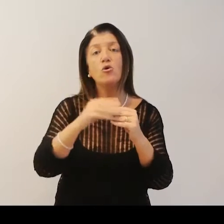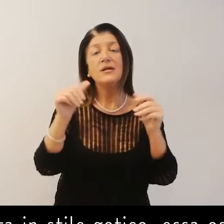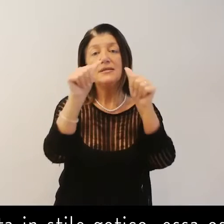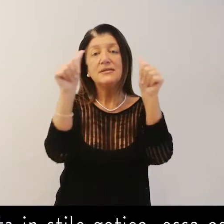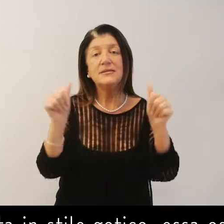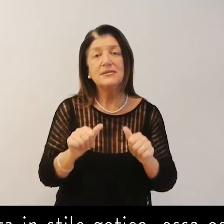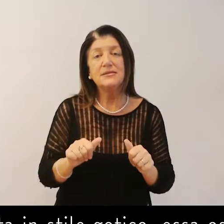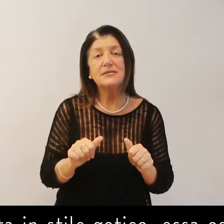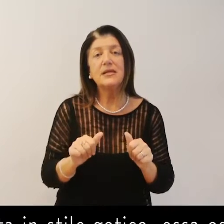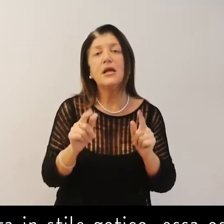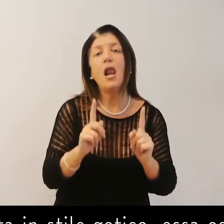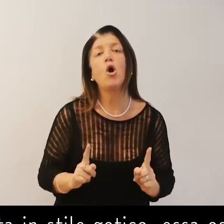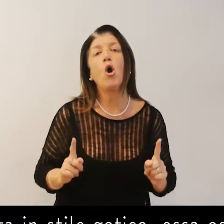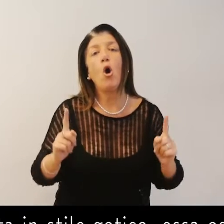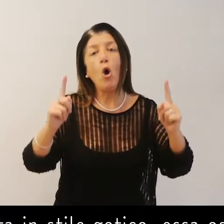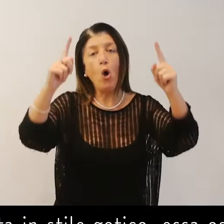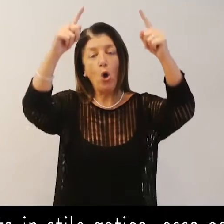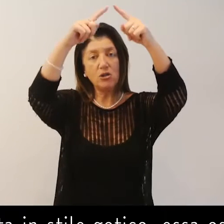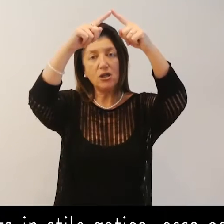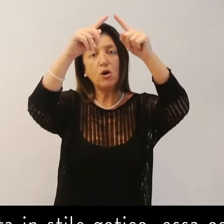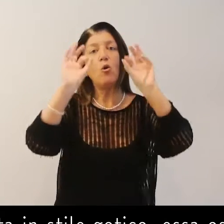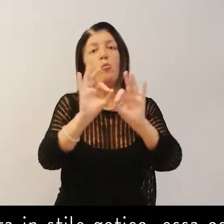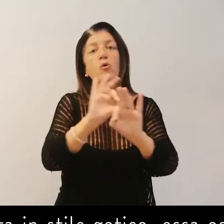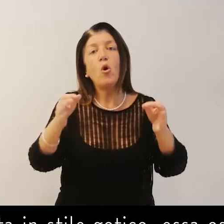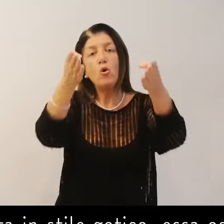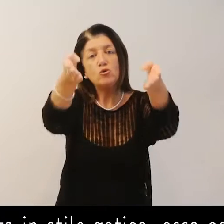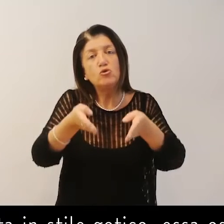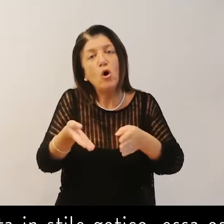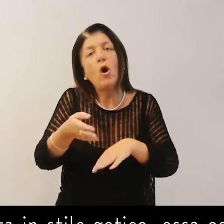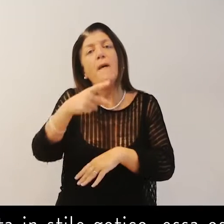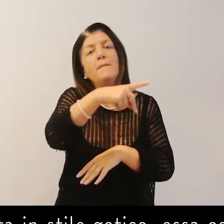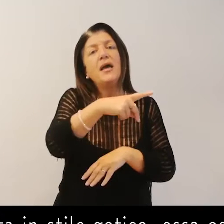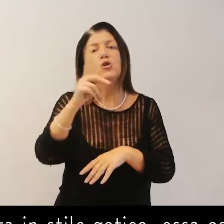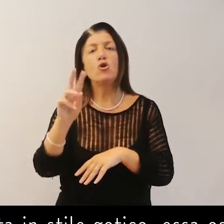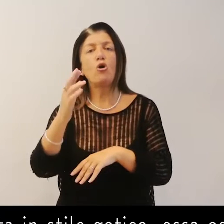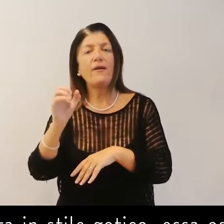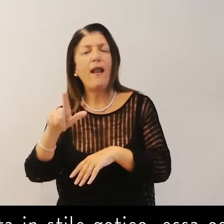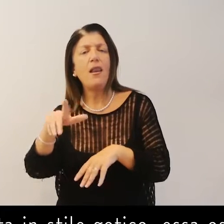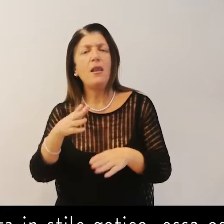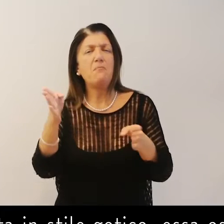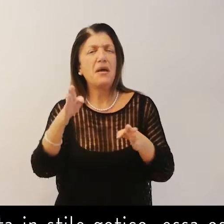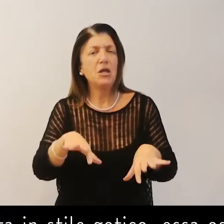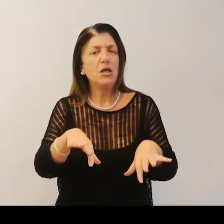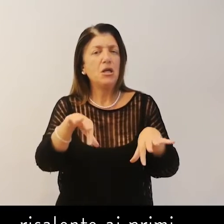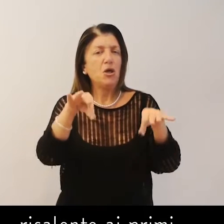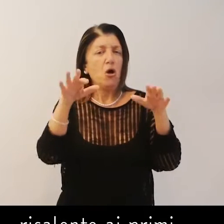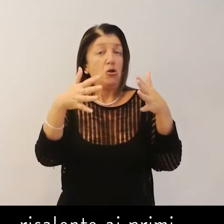Costruita in stile gotico, essa ospita il monumento funebre di Pietro Torelli, risalente